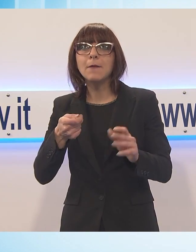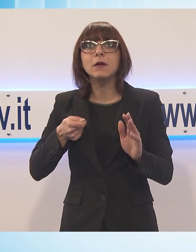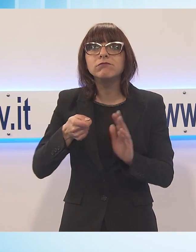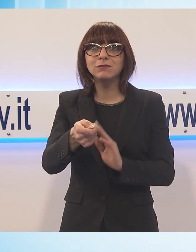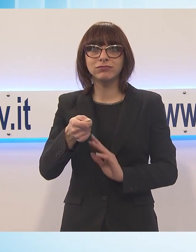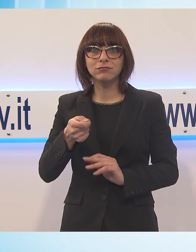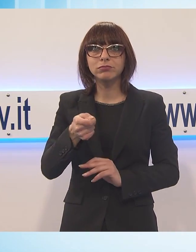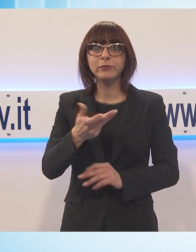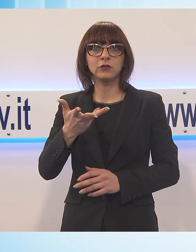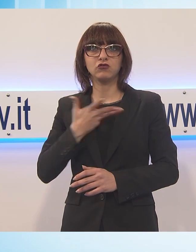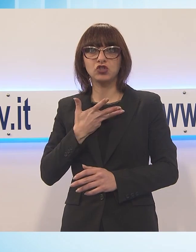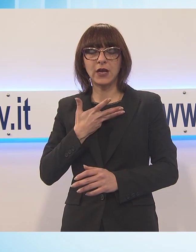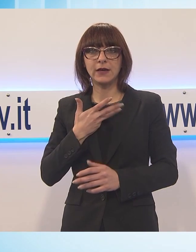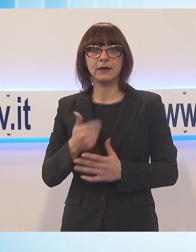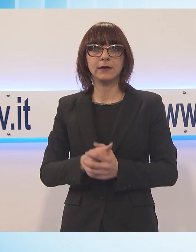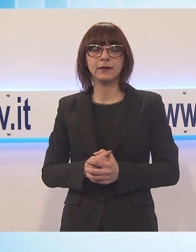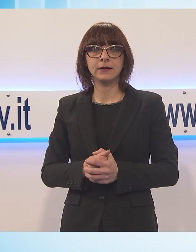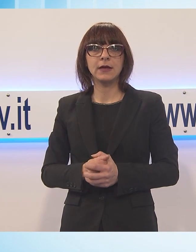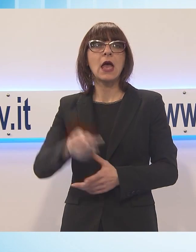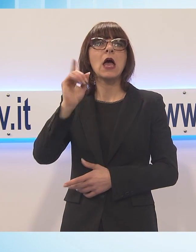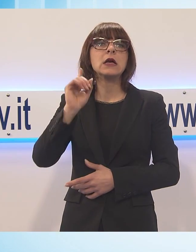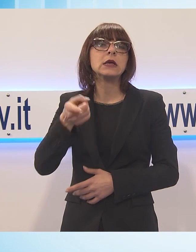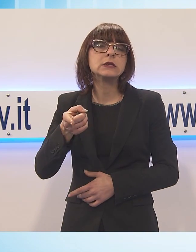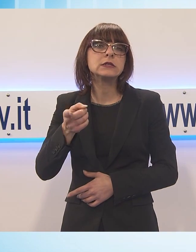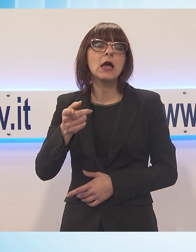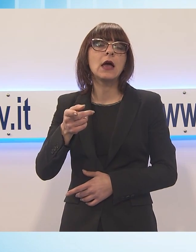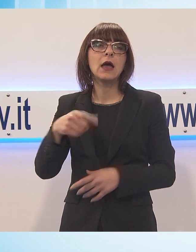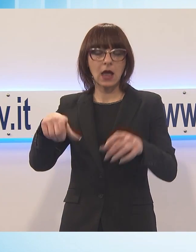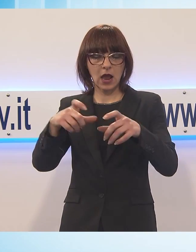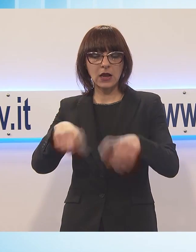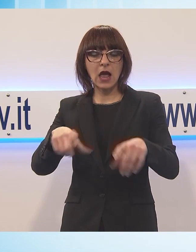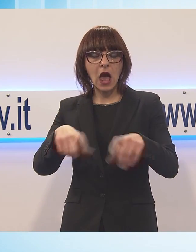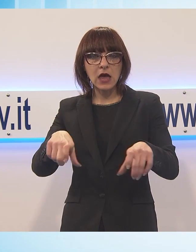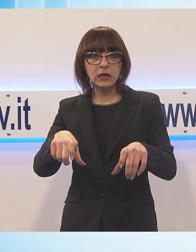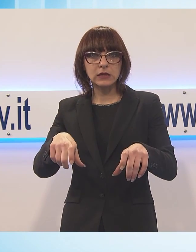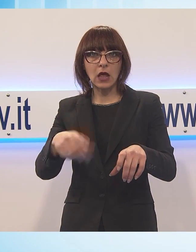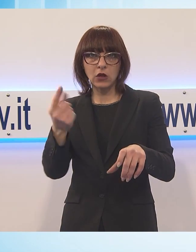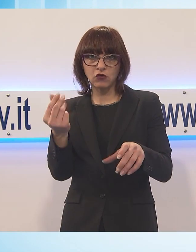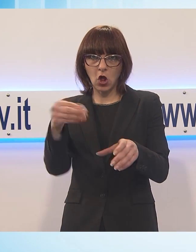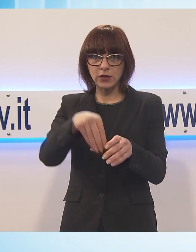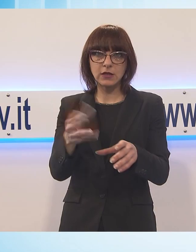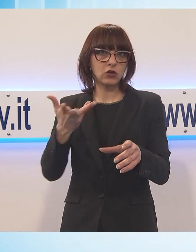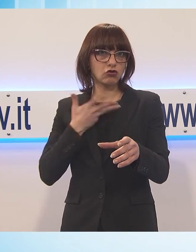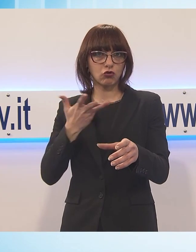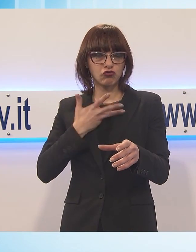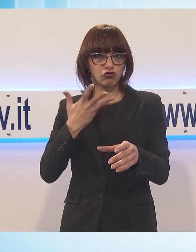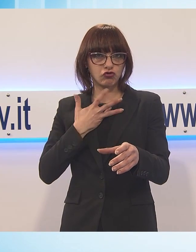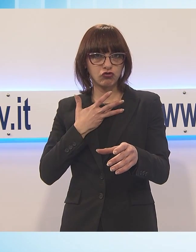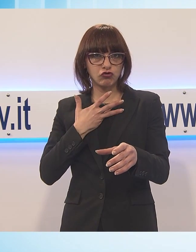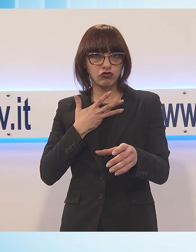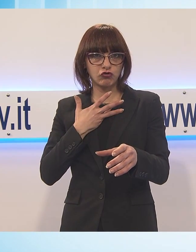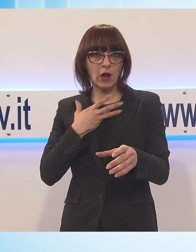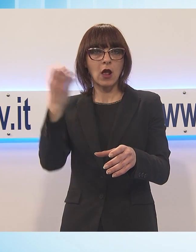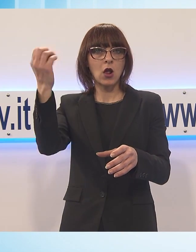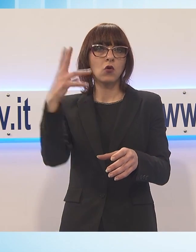singoli che abbonamenti. Se la carta ha credito disponibile e quindi ha un titolo valido si accende una luce